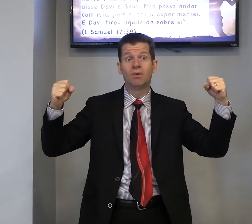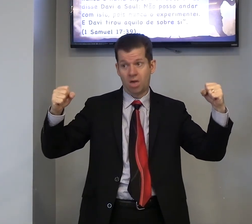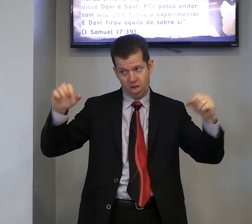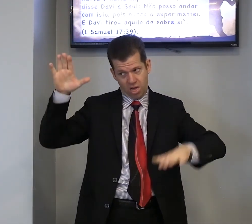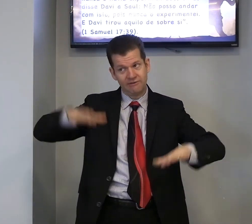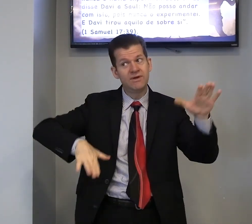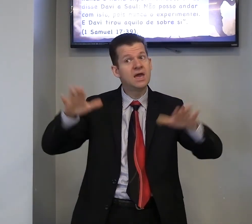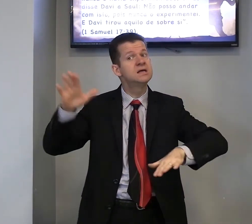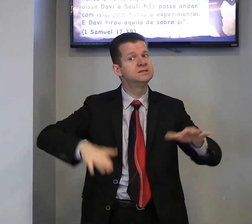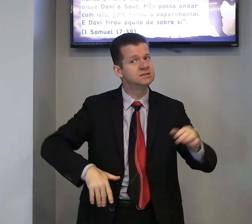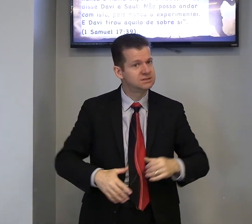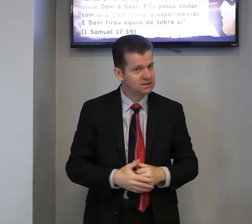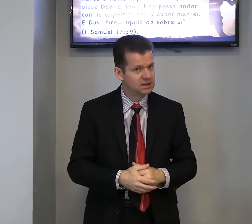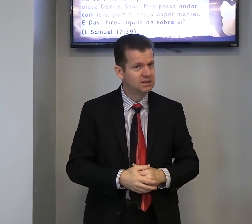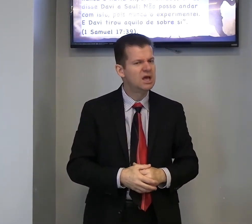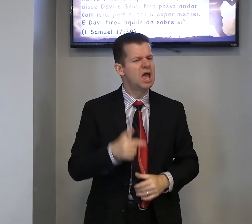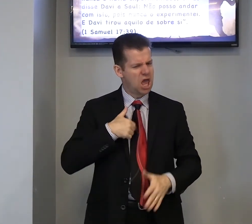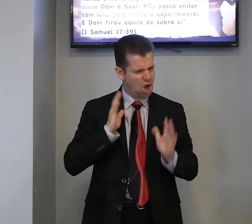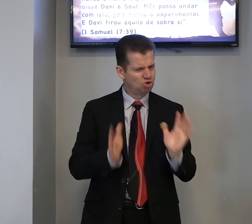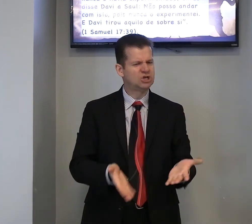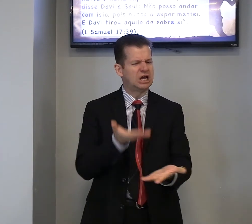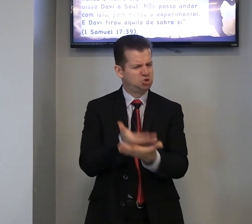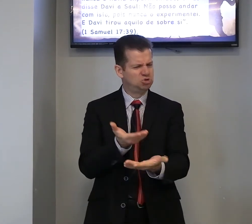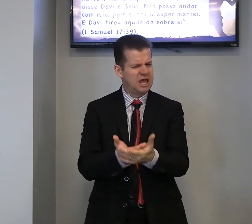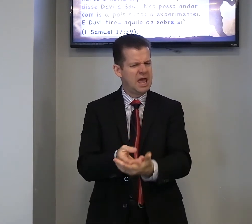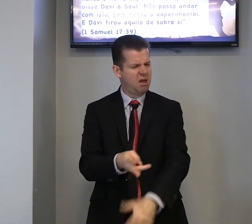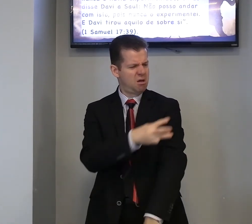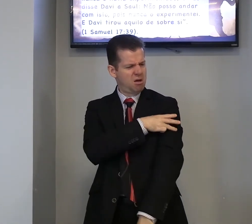às vezes, eu, já, estudei,